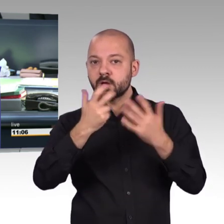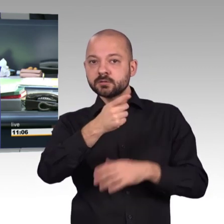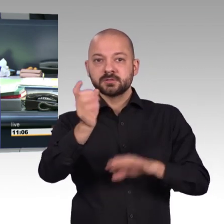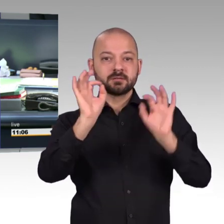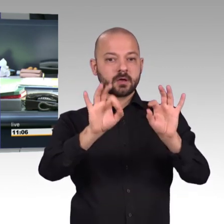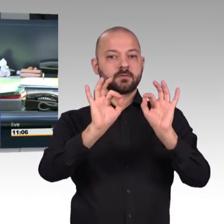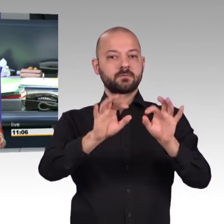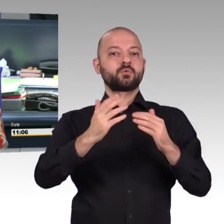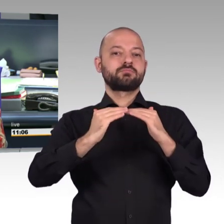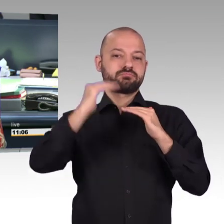angenommen.